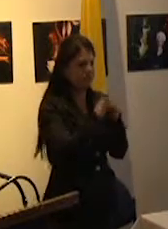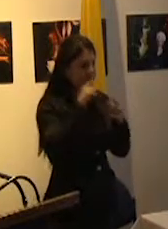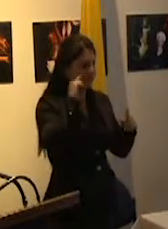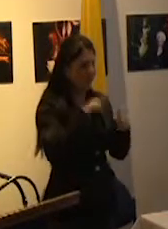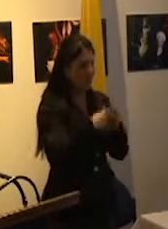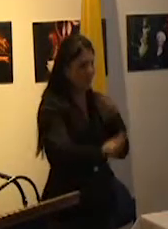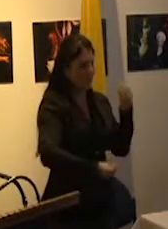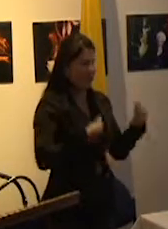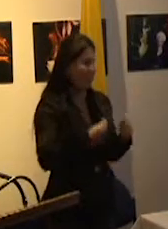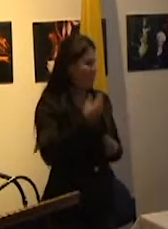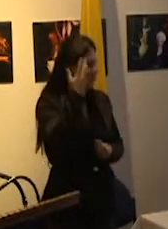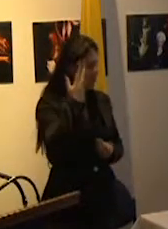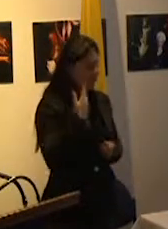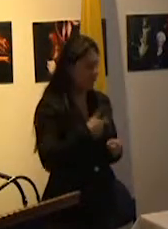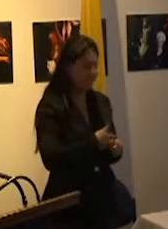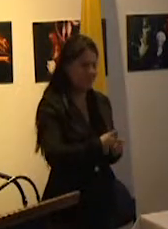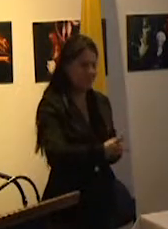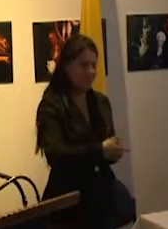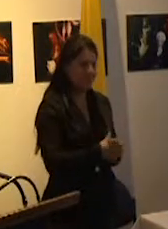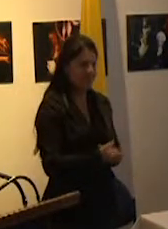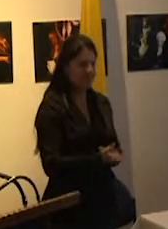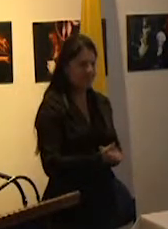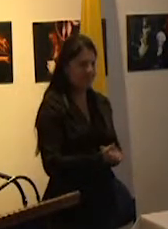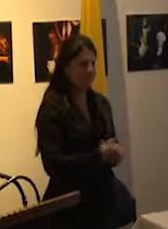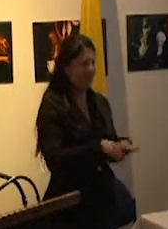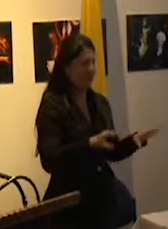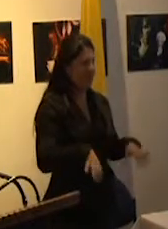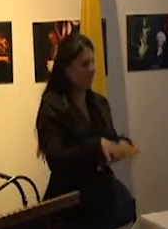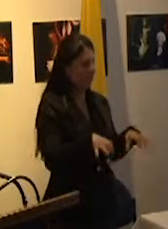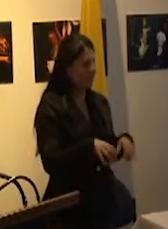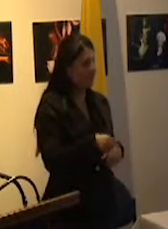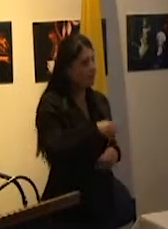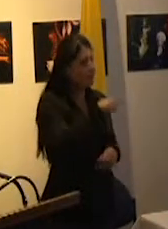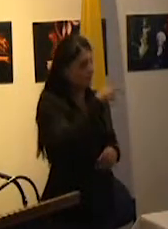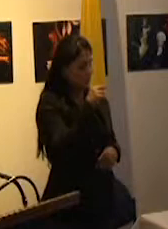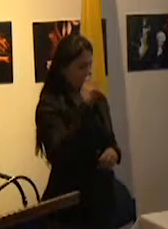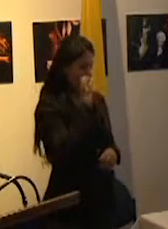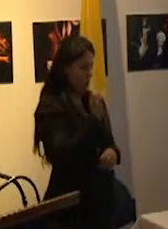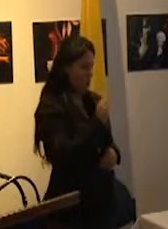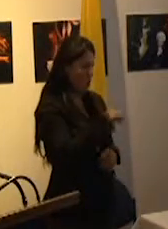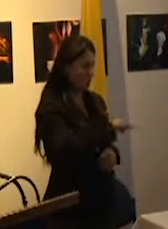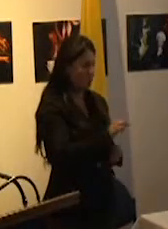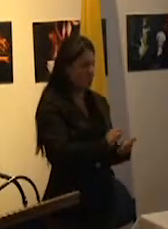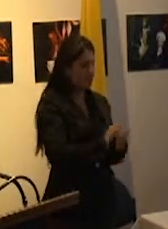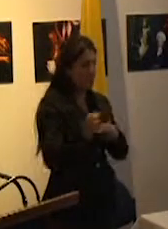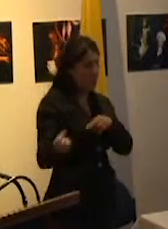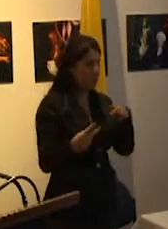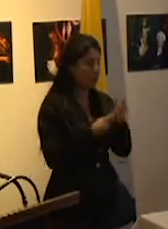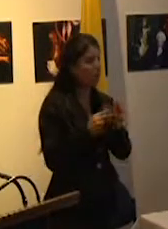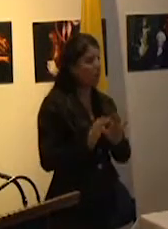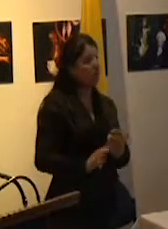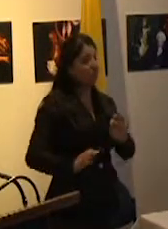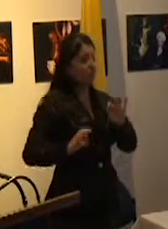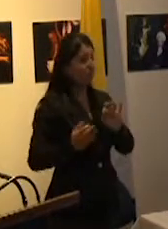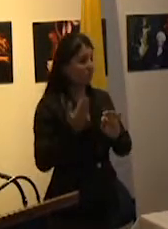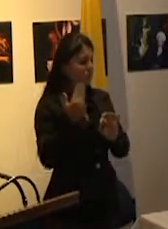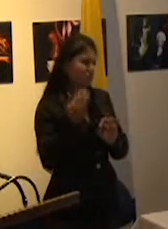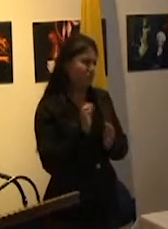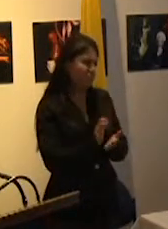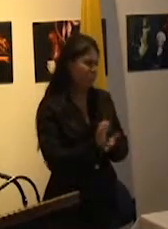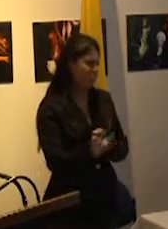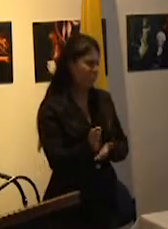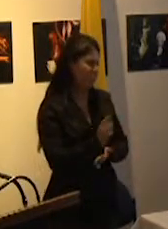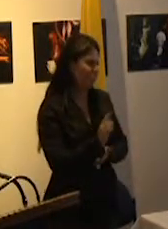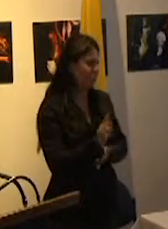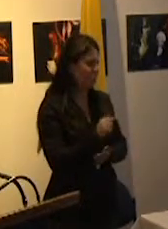civilizada. Sarmiento rechaza la idea de educación como privilegio y la concibe como un derecho